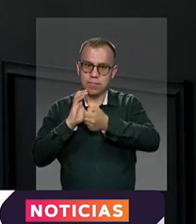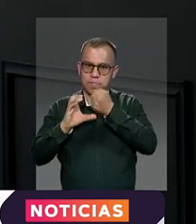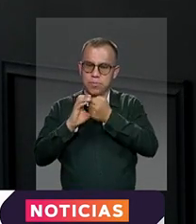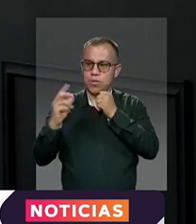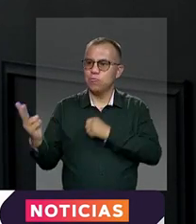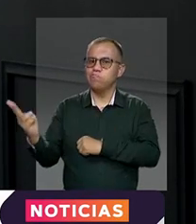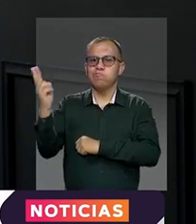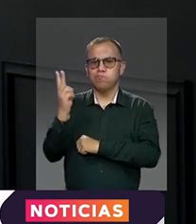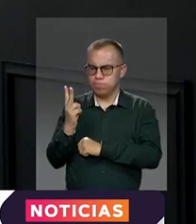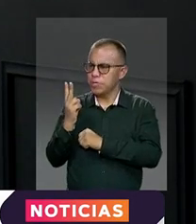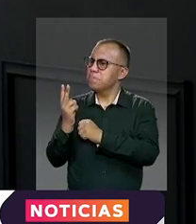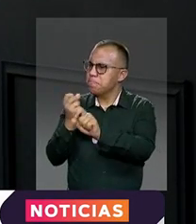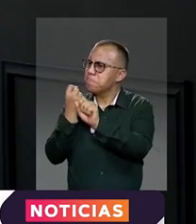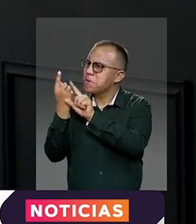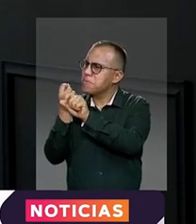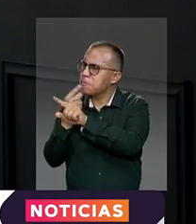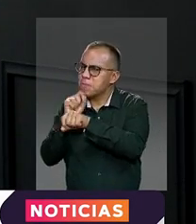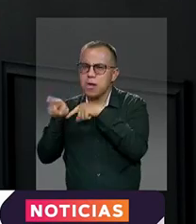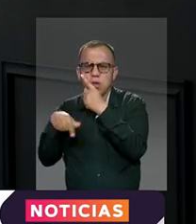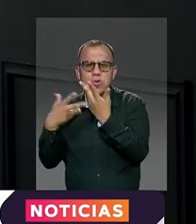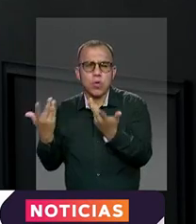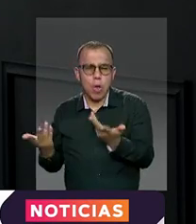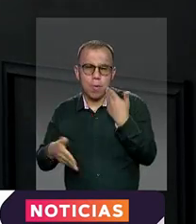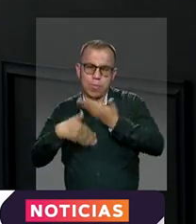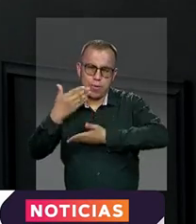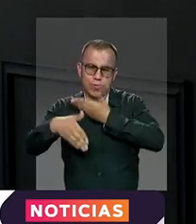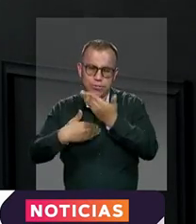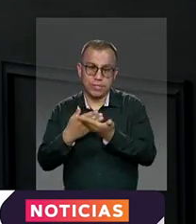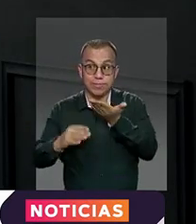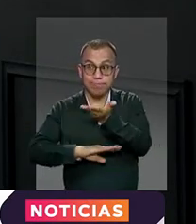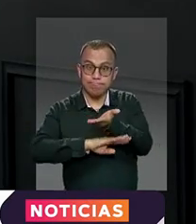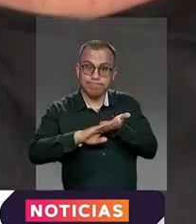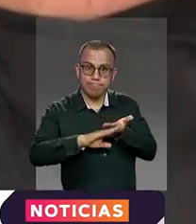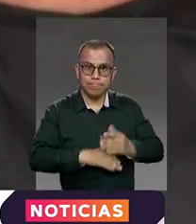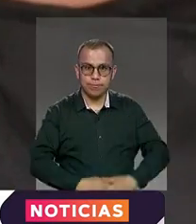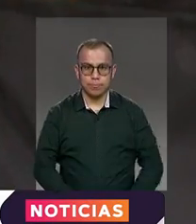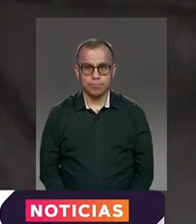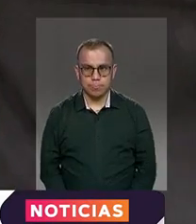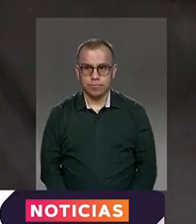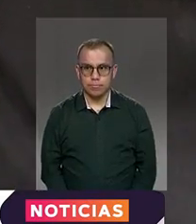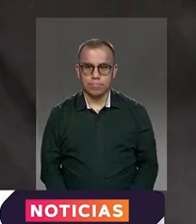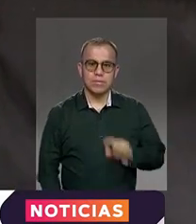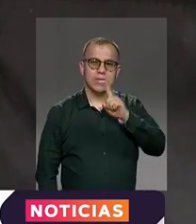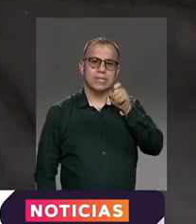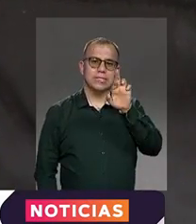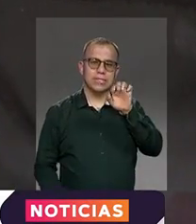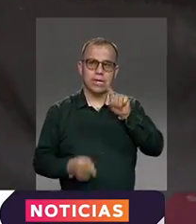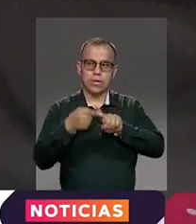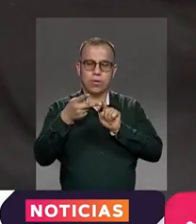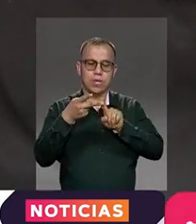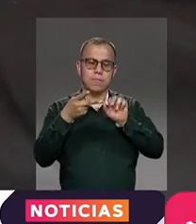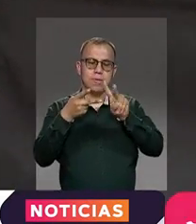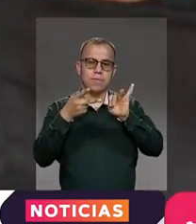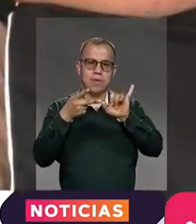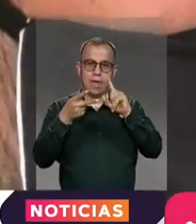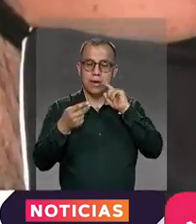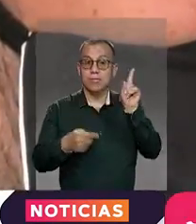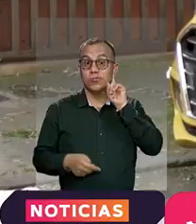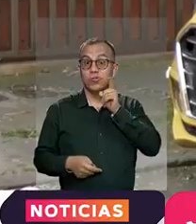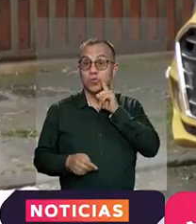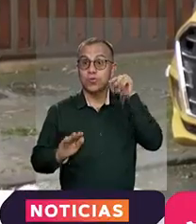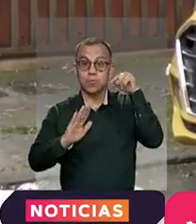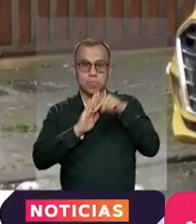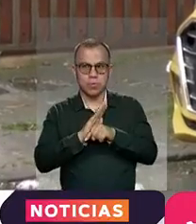dos de sus voceros para entender la problemática que hay detrás de las peticiones. Sergio Díaz y Viviana Vallen tienen sordera